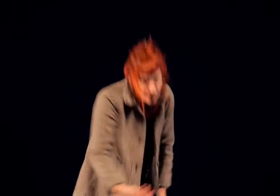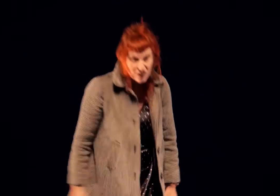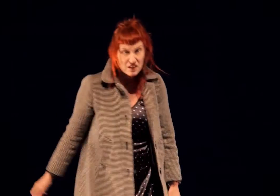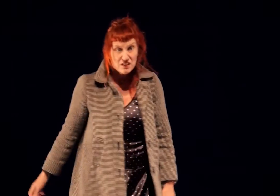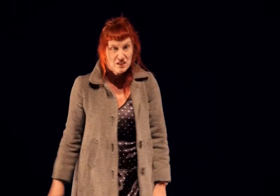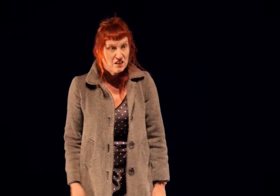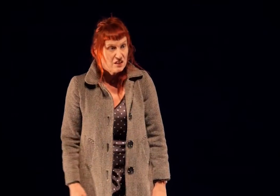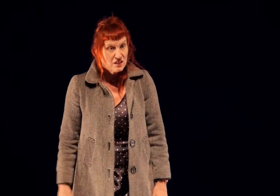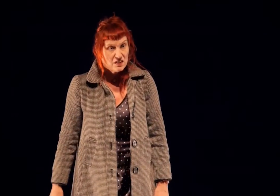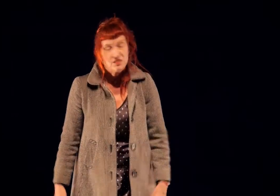lever, le lever.